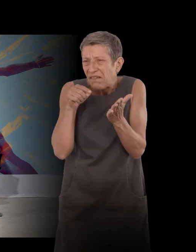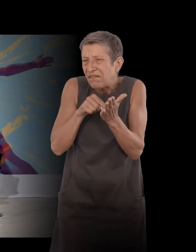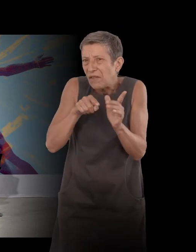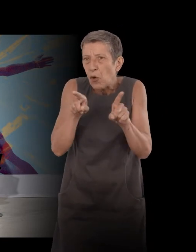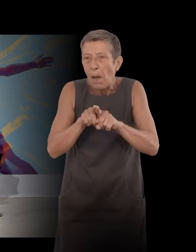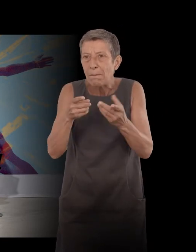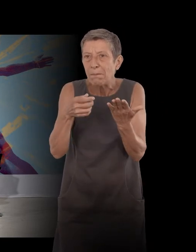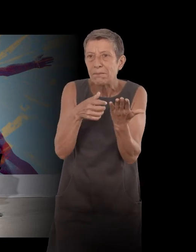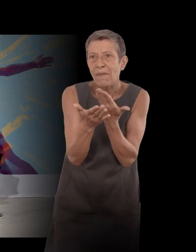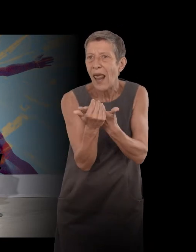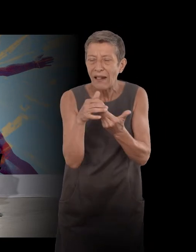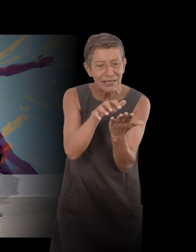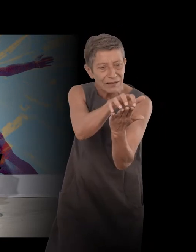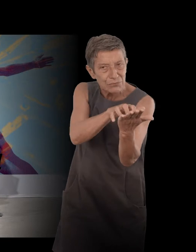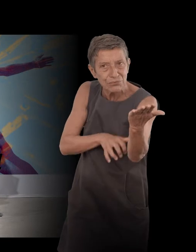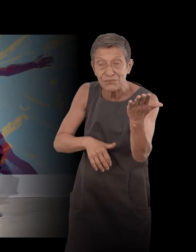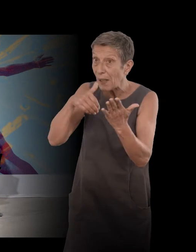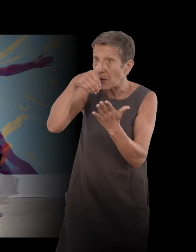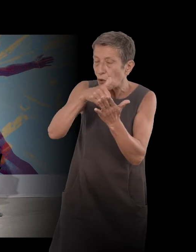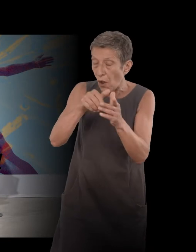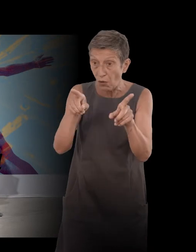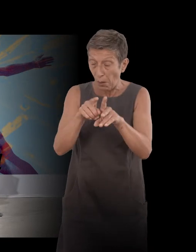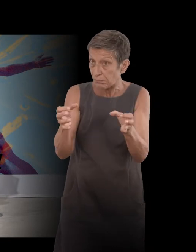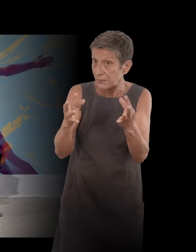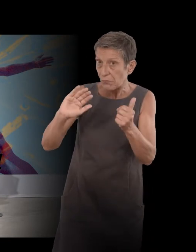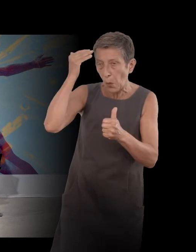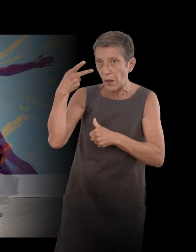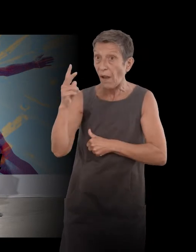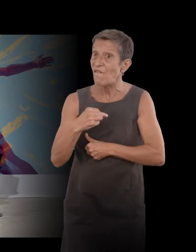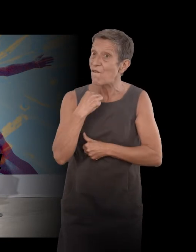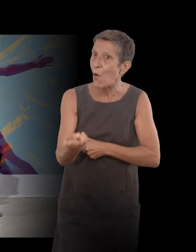a voice généreuse, chaleureuse, where there is humor.